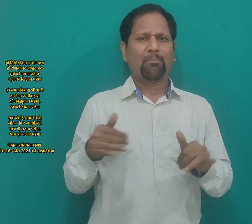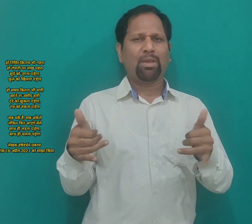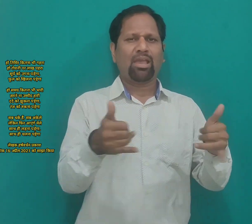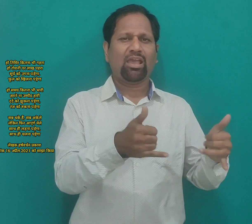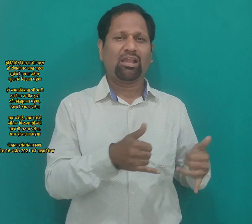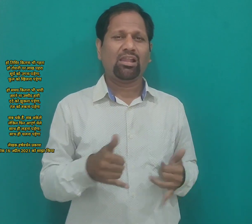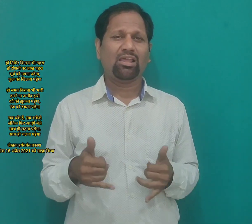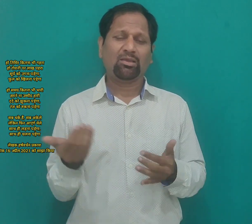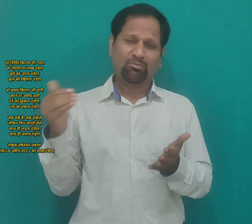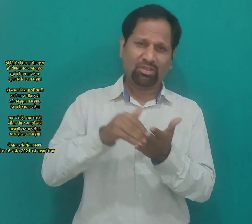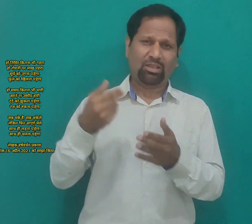मेले